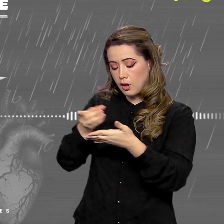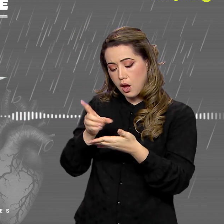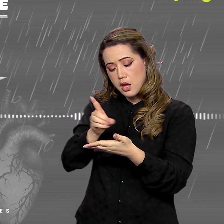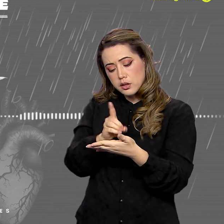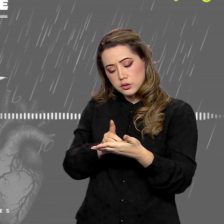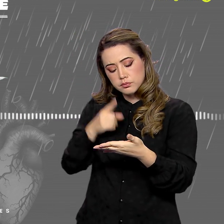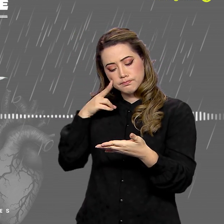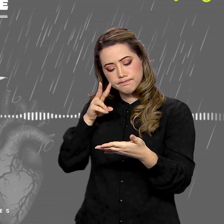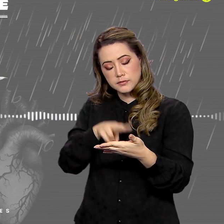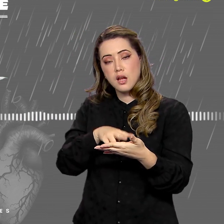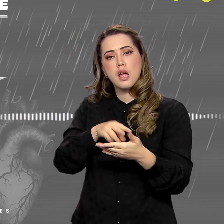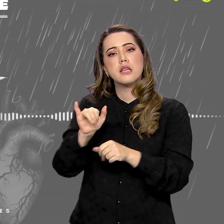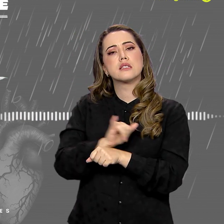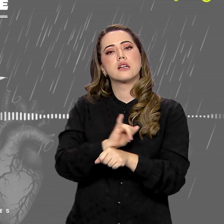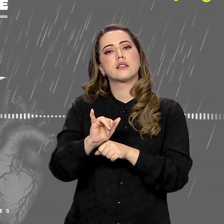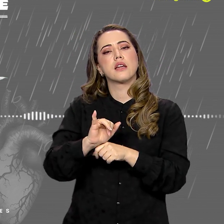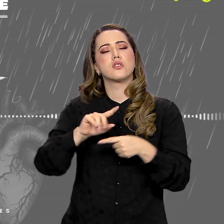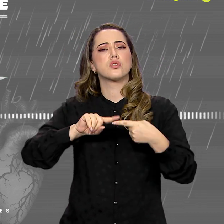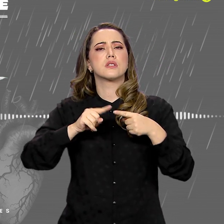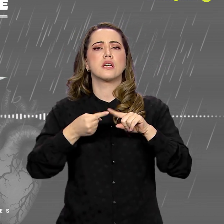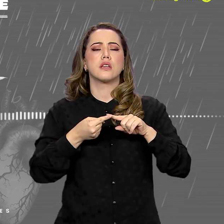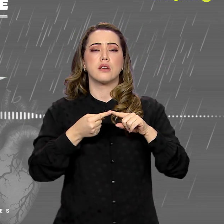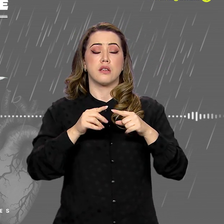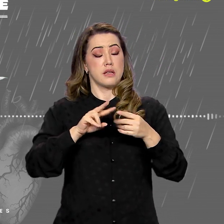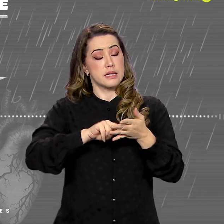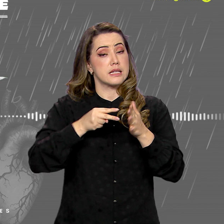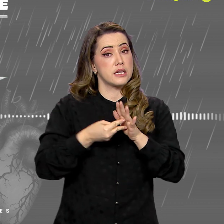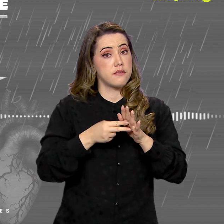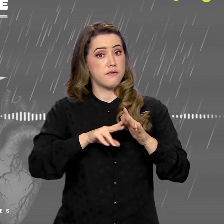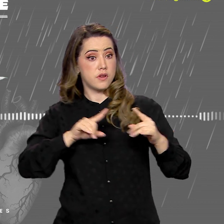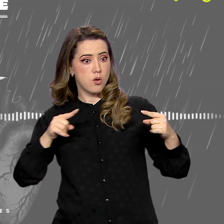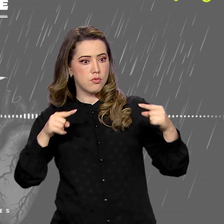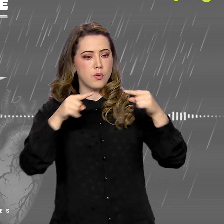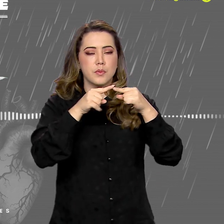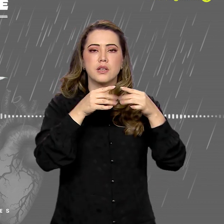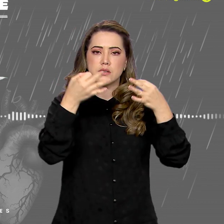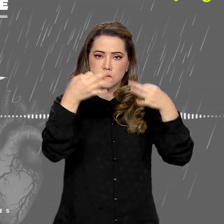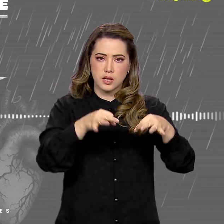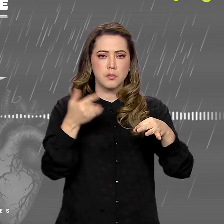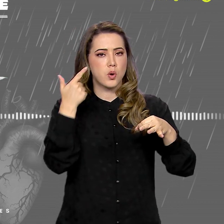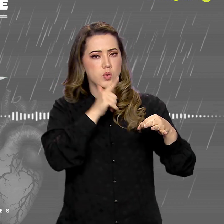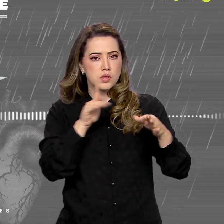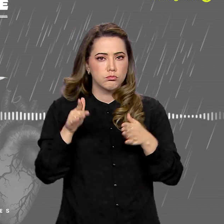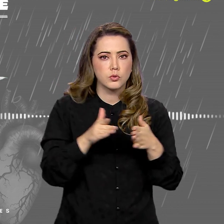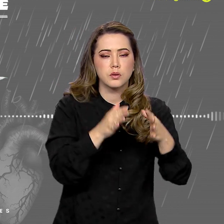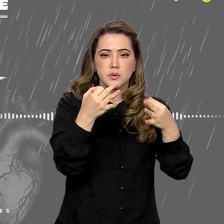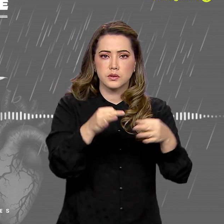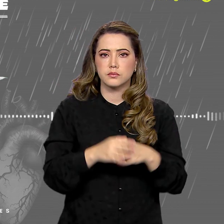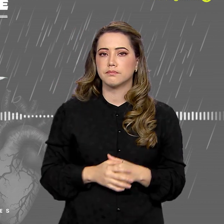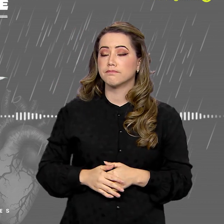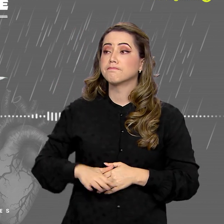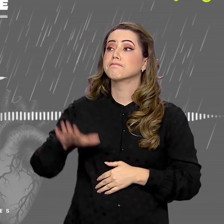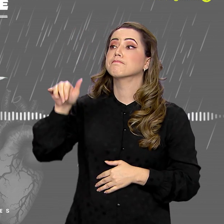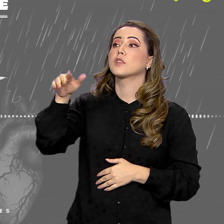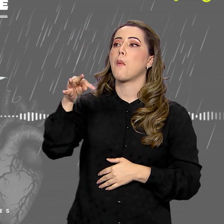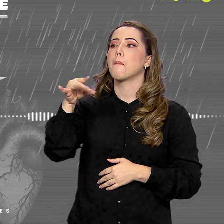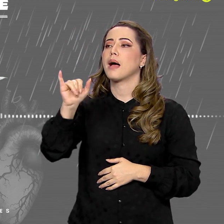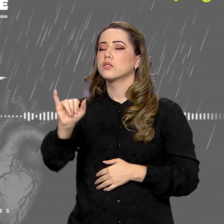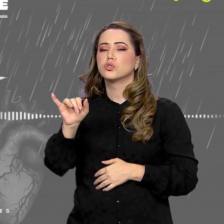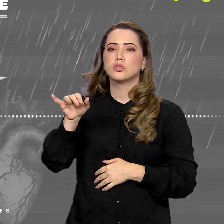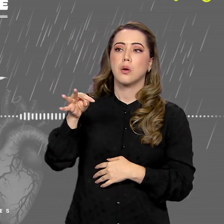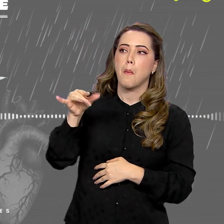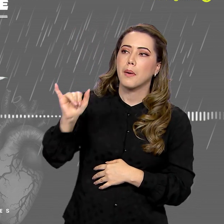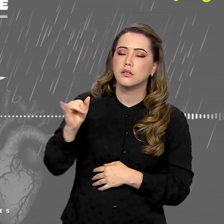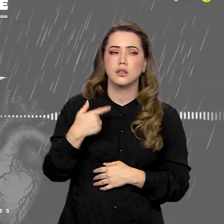Estratégia. No sentido figurado, significa combinação engenhosa para conseguir um fim. Agora sim. Pathy. Pathy.